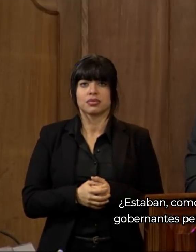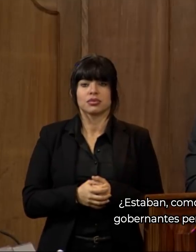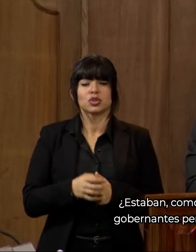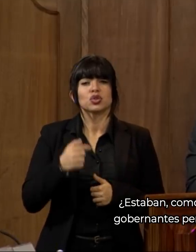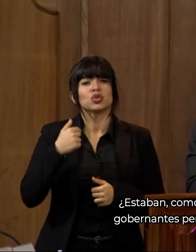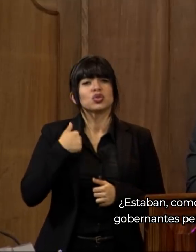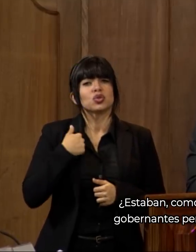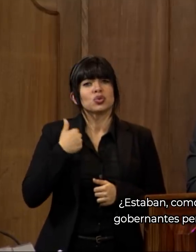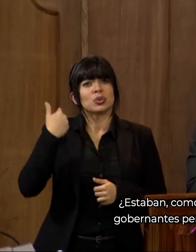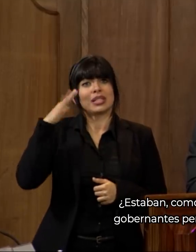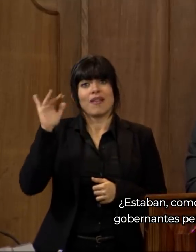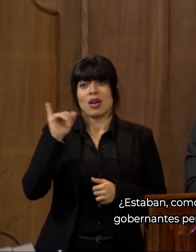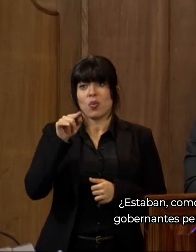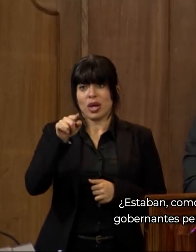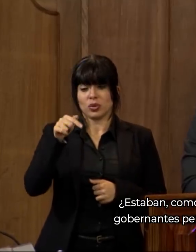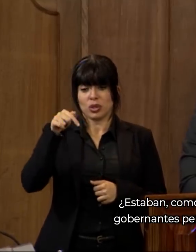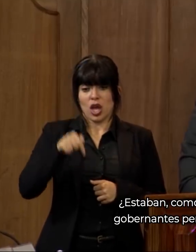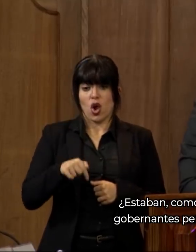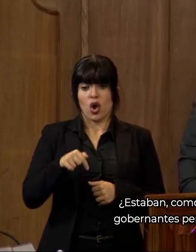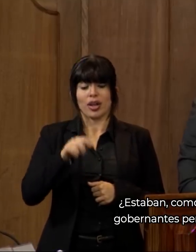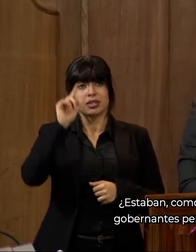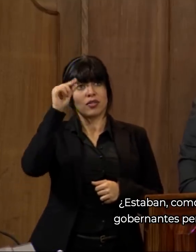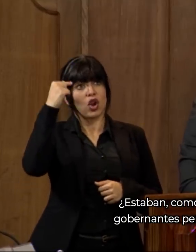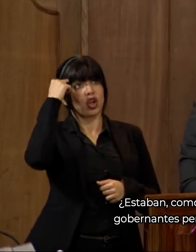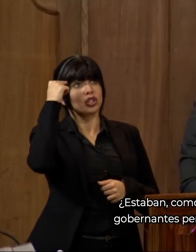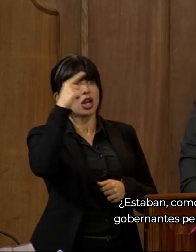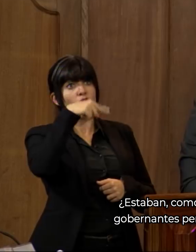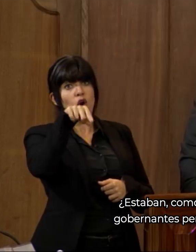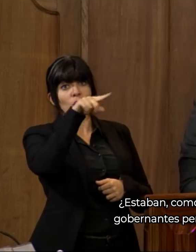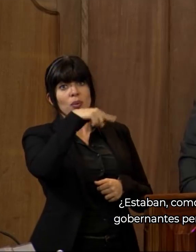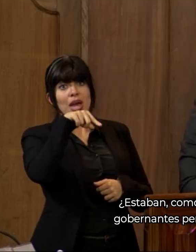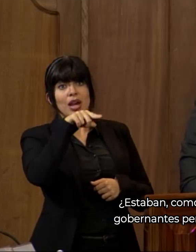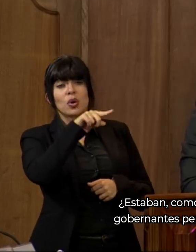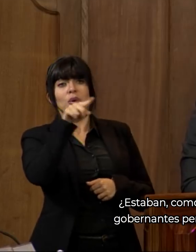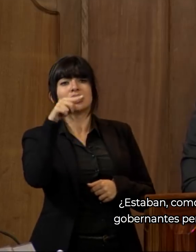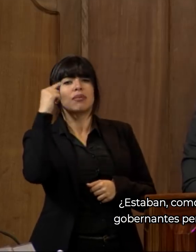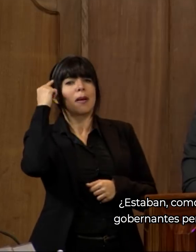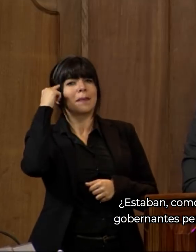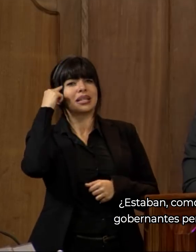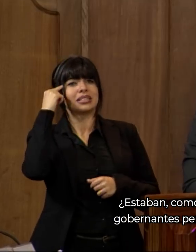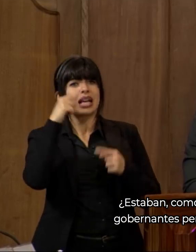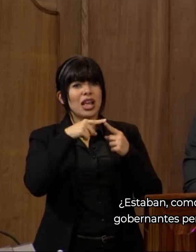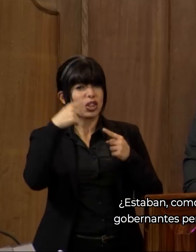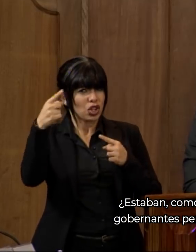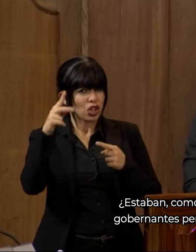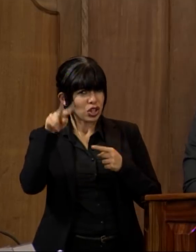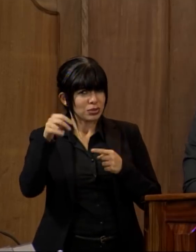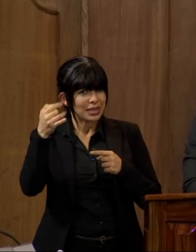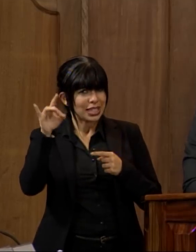Estaban, como vos soy, nuestros gobernantes pensando en el 2018.